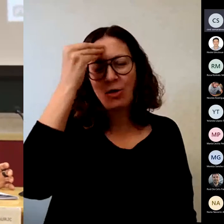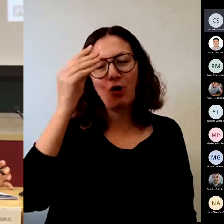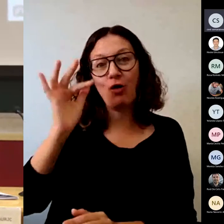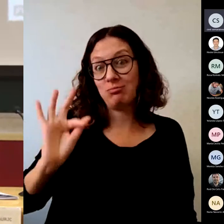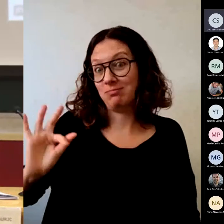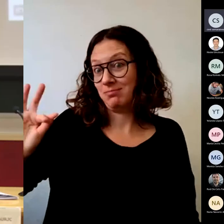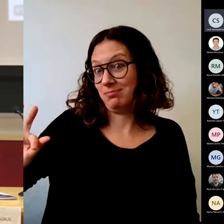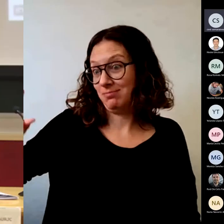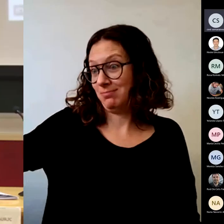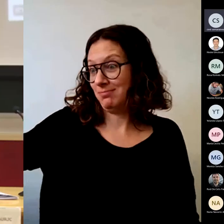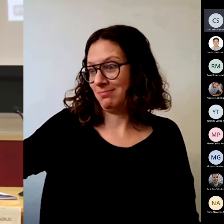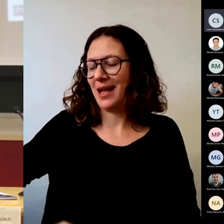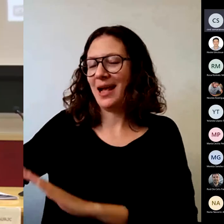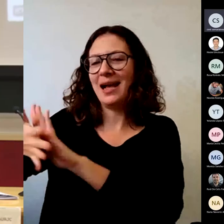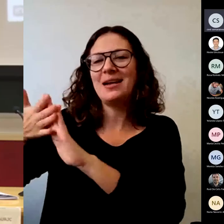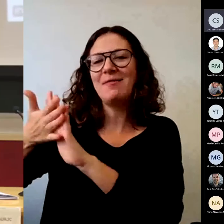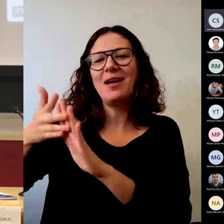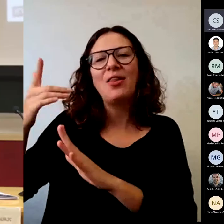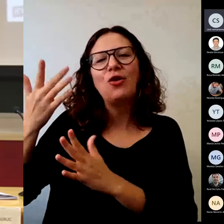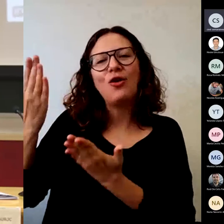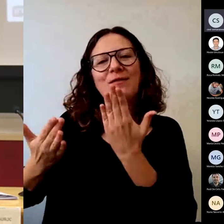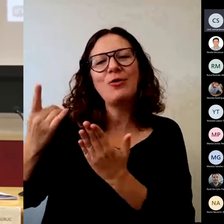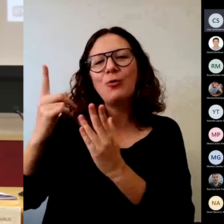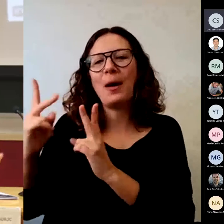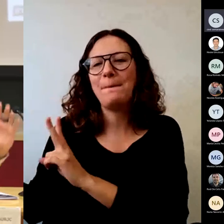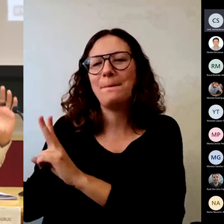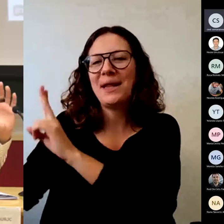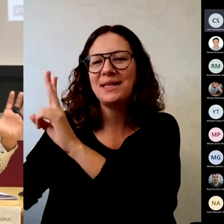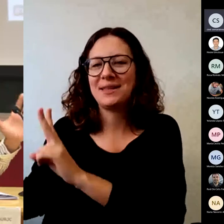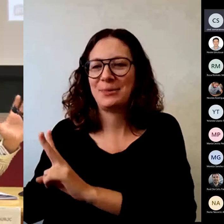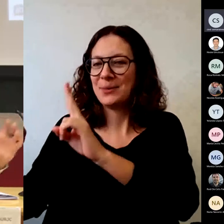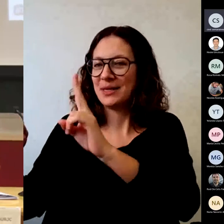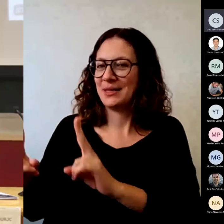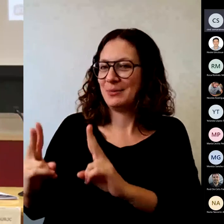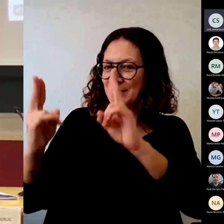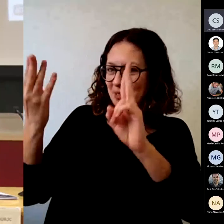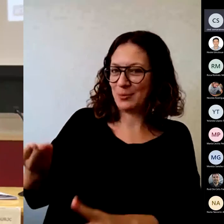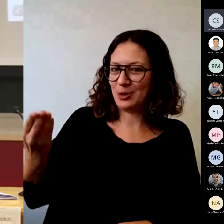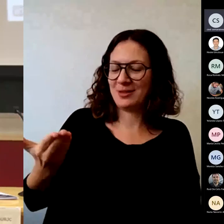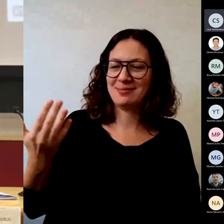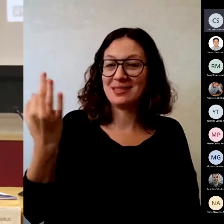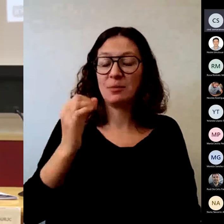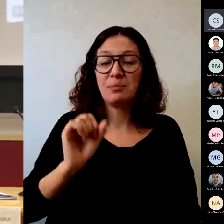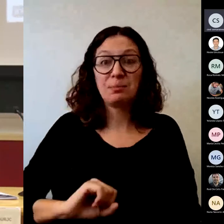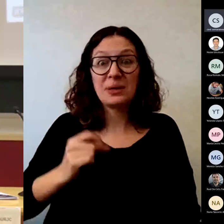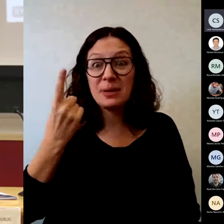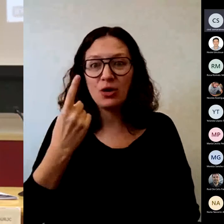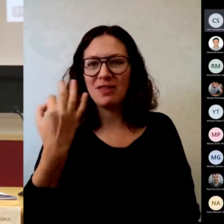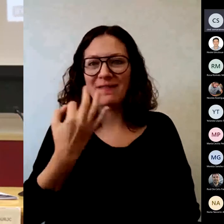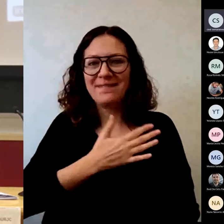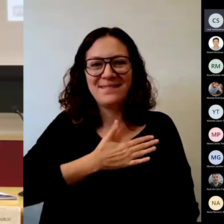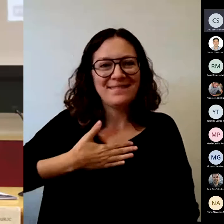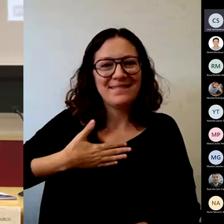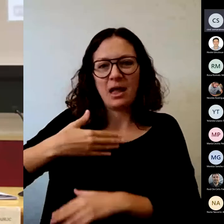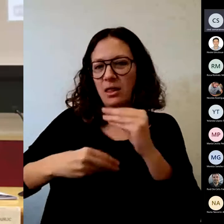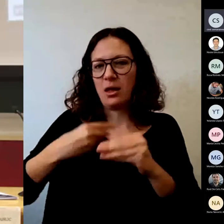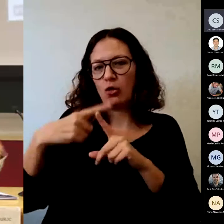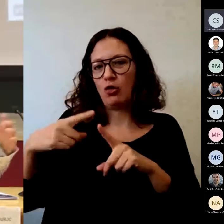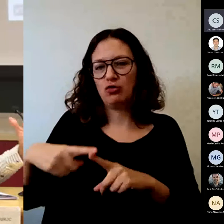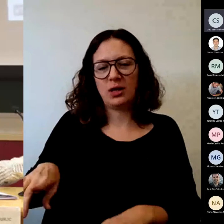parte de la evaluación muy importante y es primero querer hacer las cosas es decir la